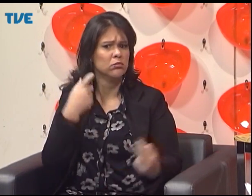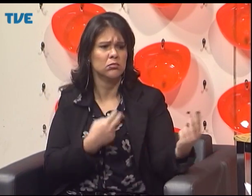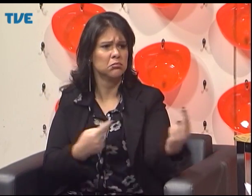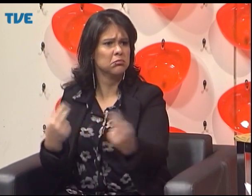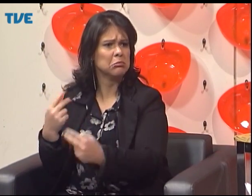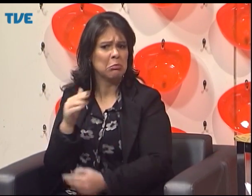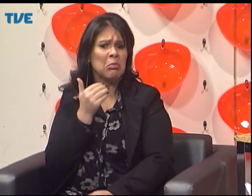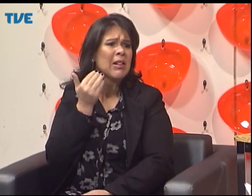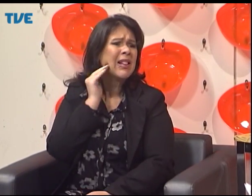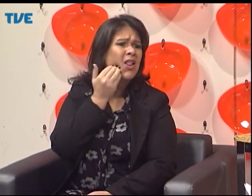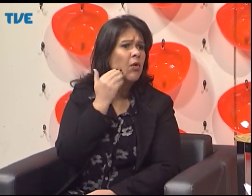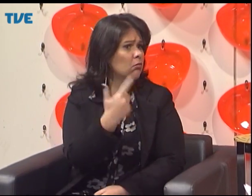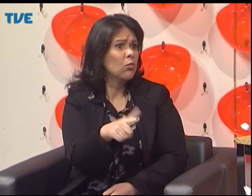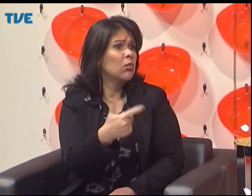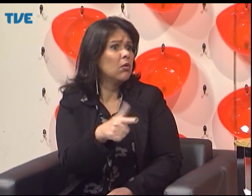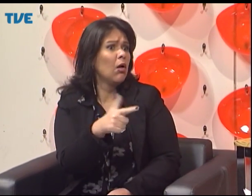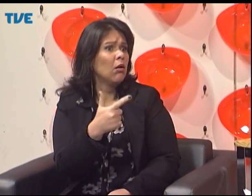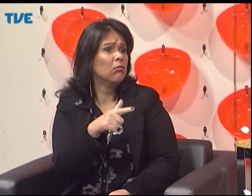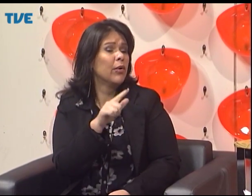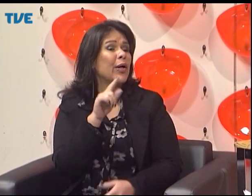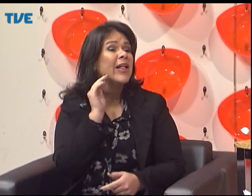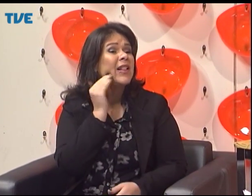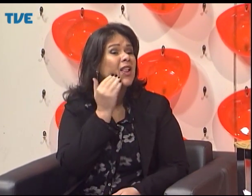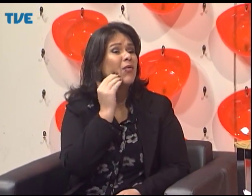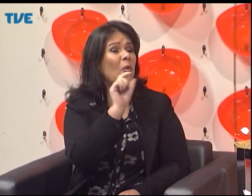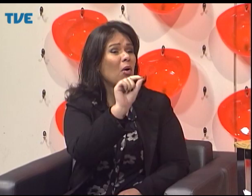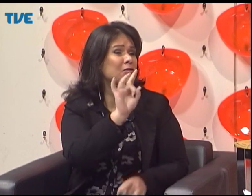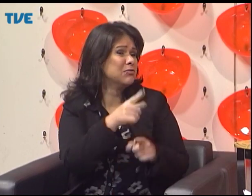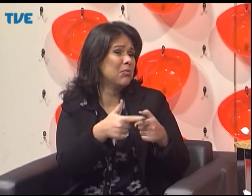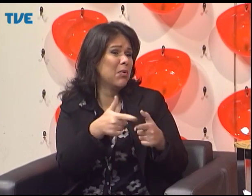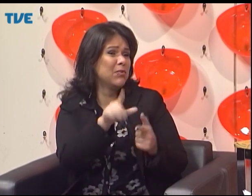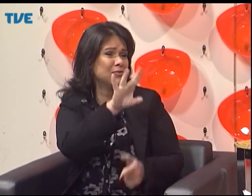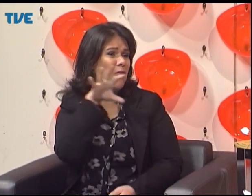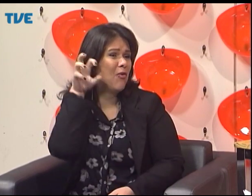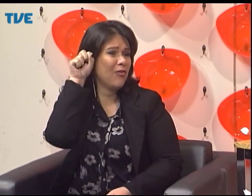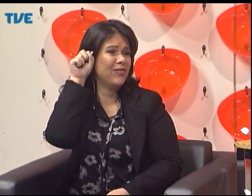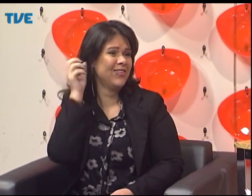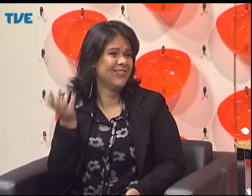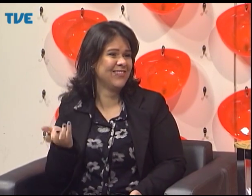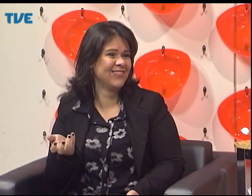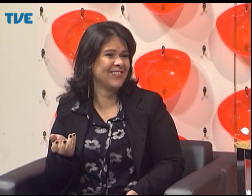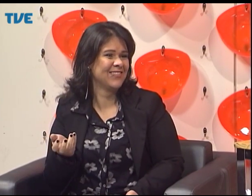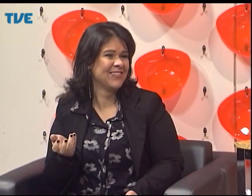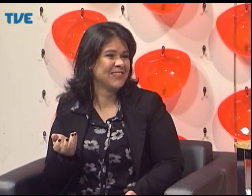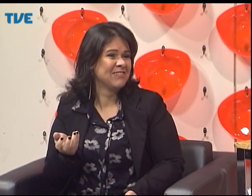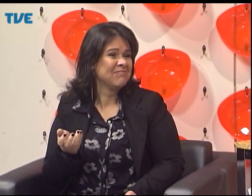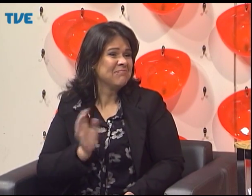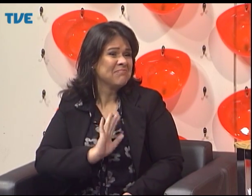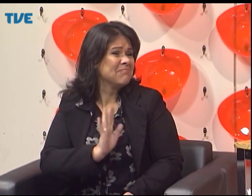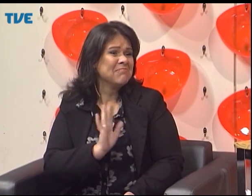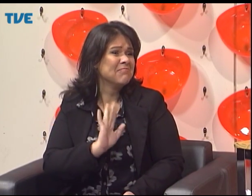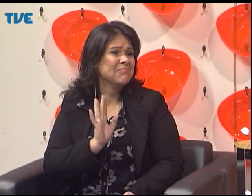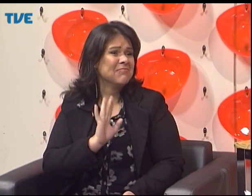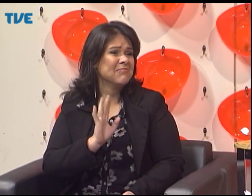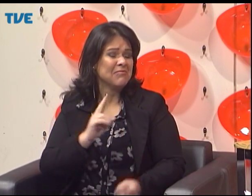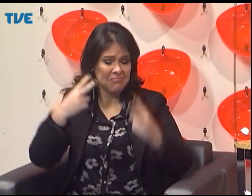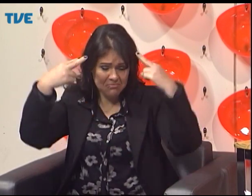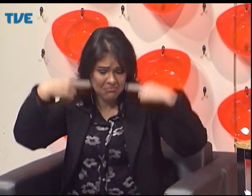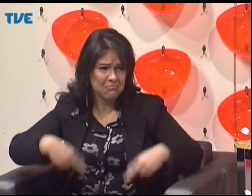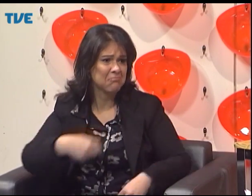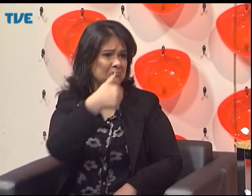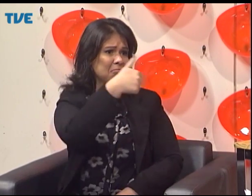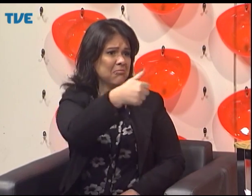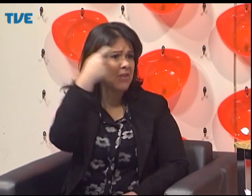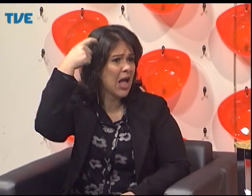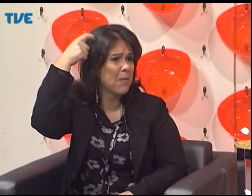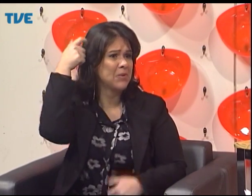mas aí isso é um também, temos que pensar nos surdos enquanto direitos humanos, né? E a questão não é de ouvir ou